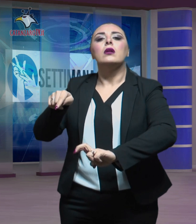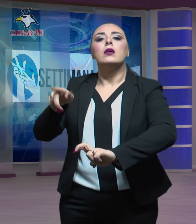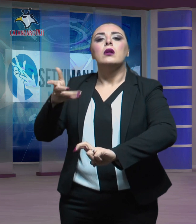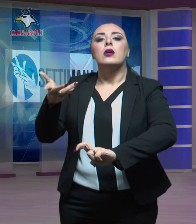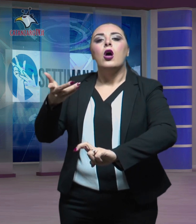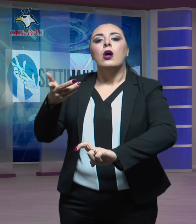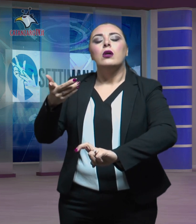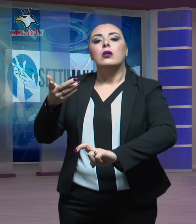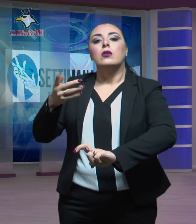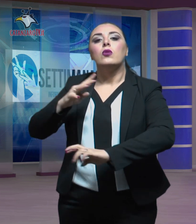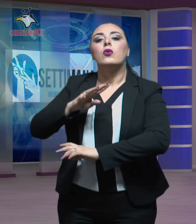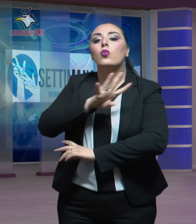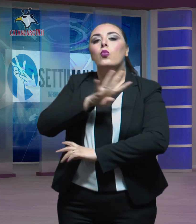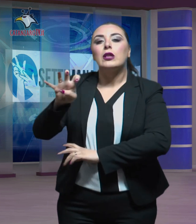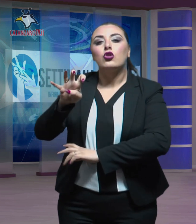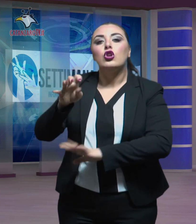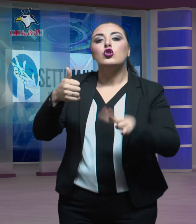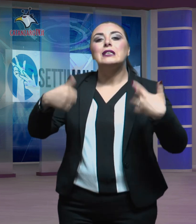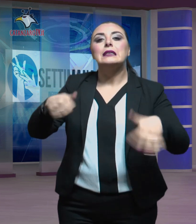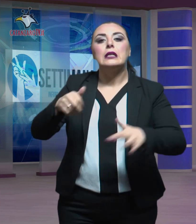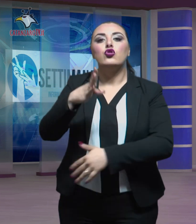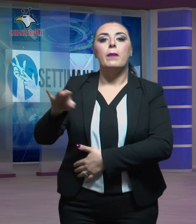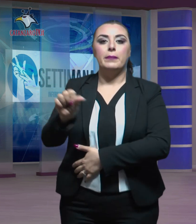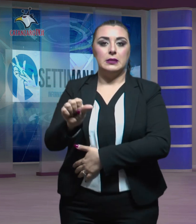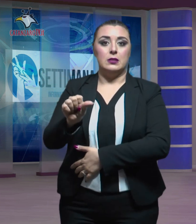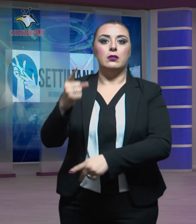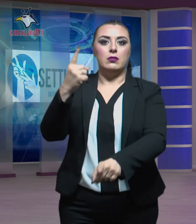anche il 416 bis.